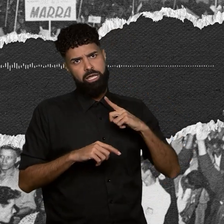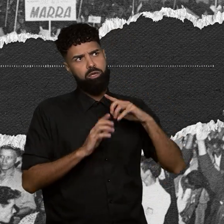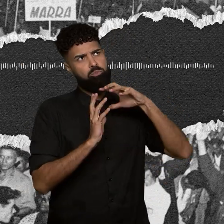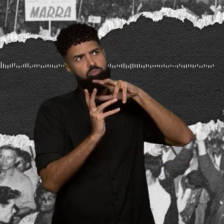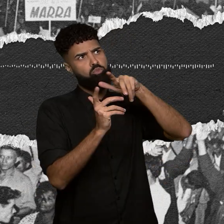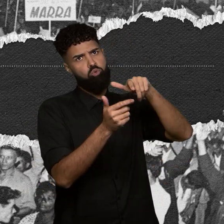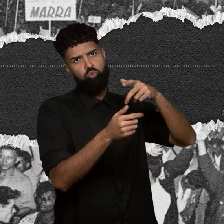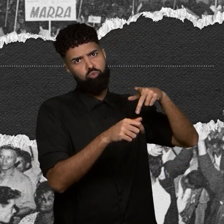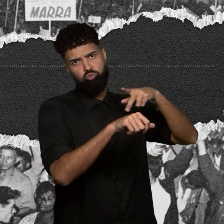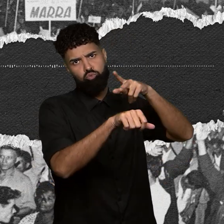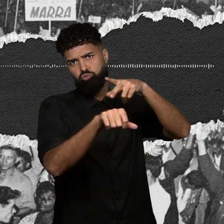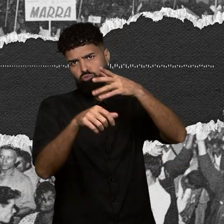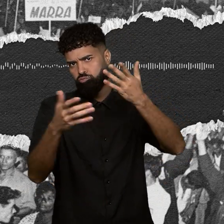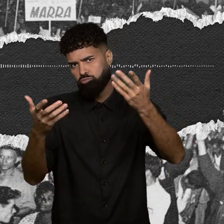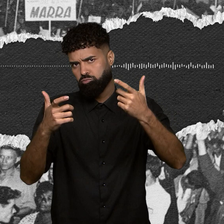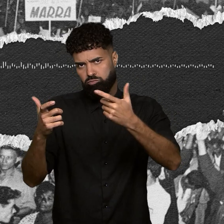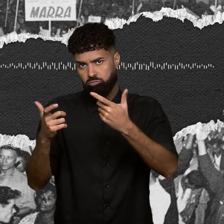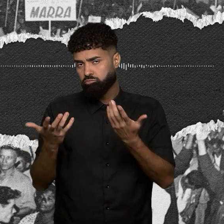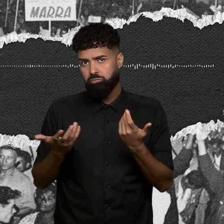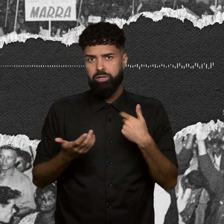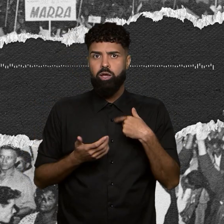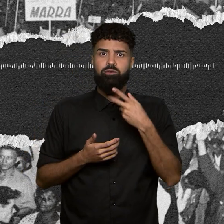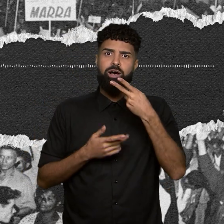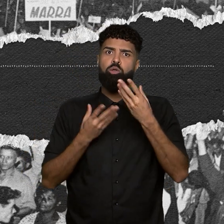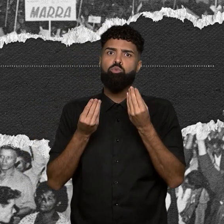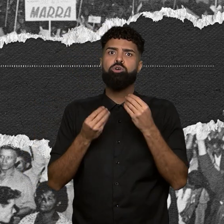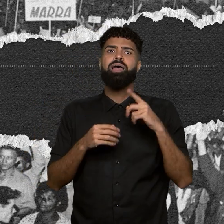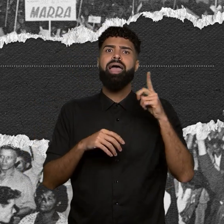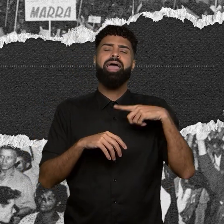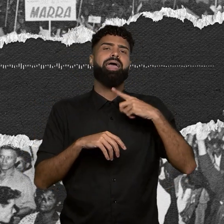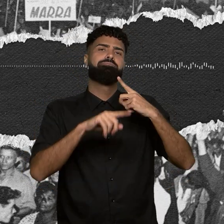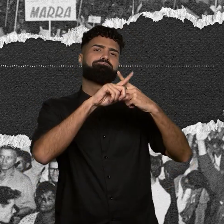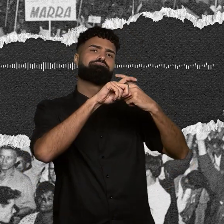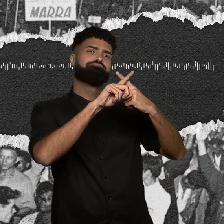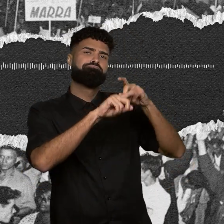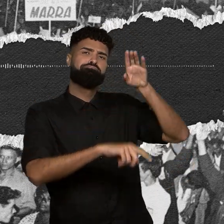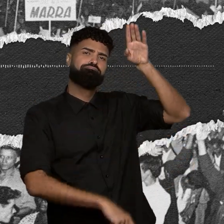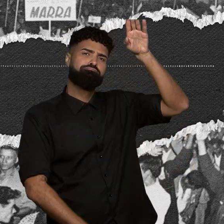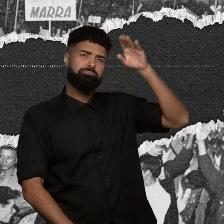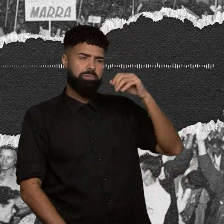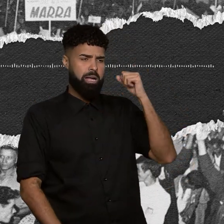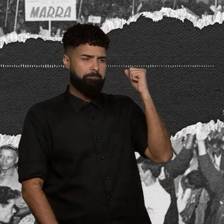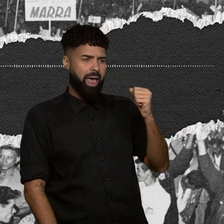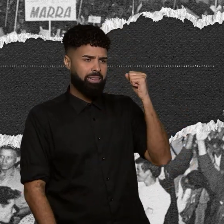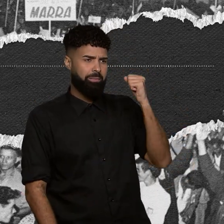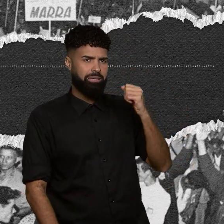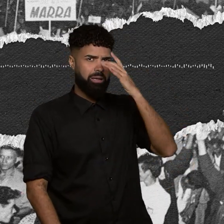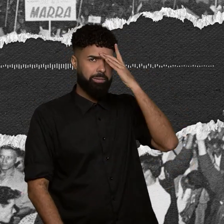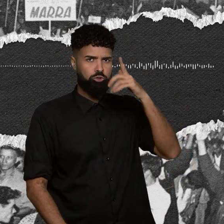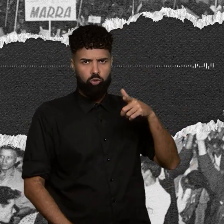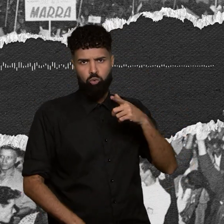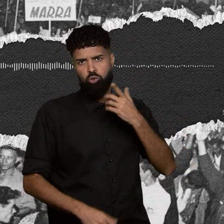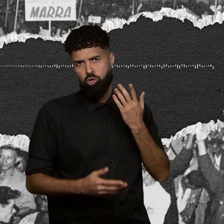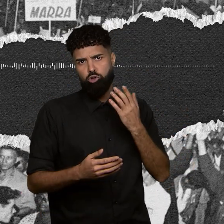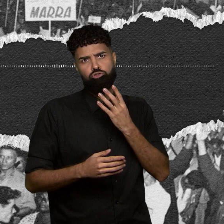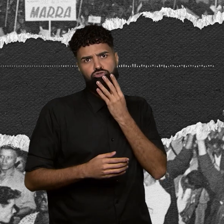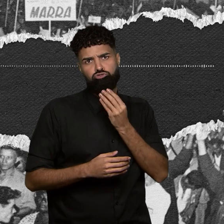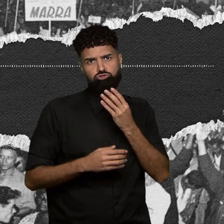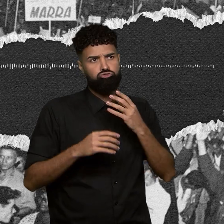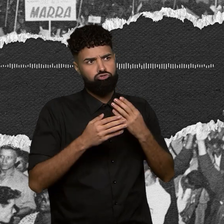afora. Eu costumo citar muito a questão de Auschwitz. O que te leva a visitar Auschwitz? Não é uma coisa boa que aconteceu lá,